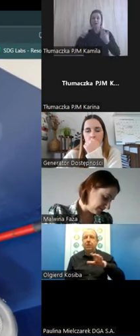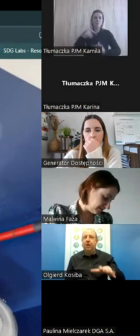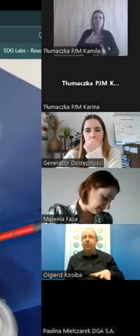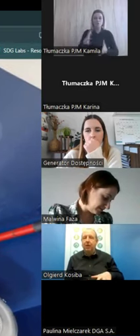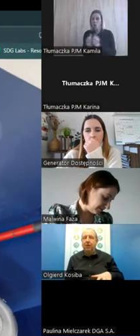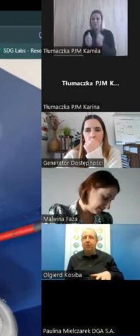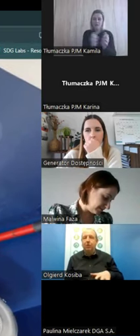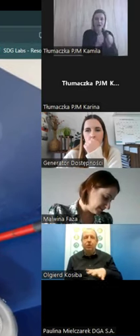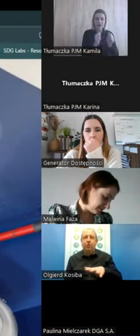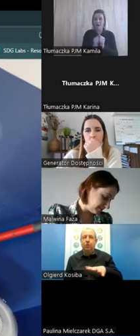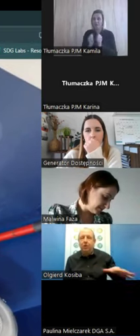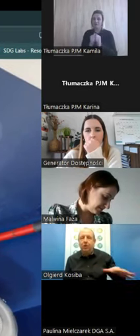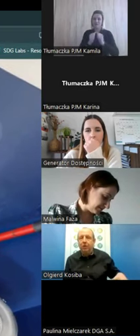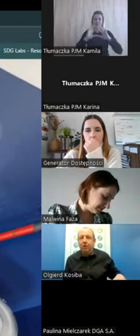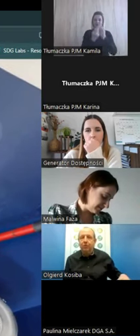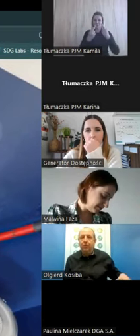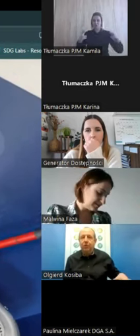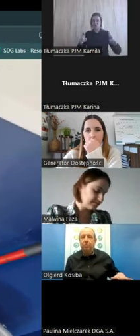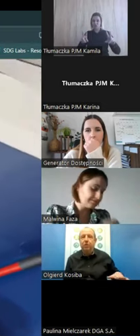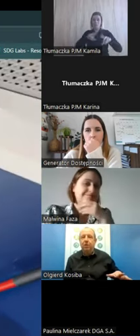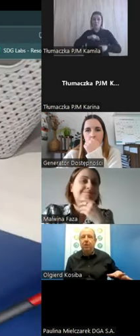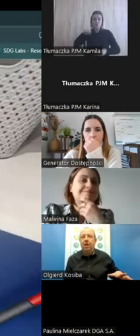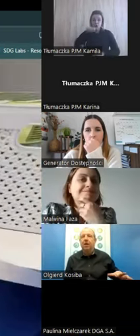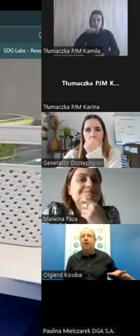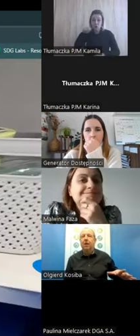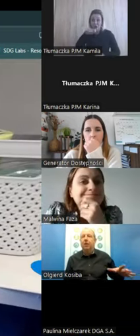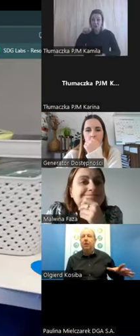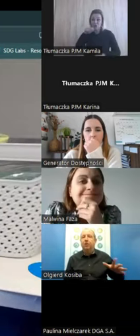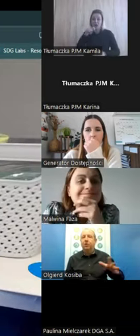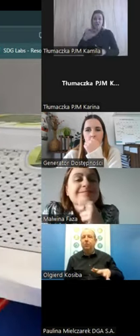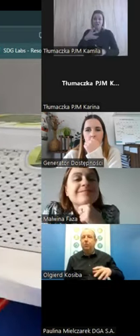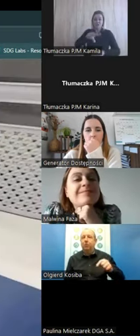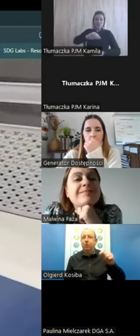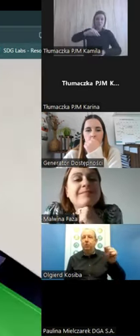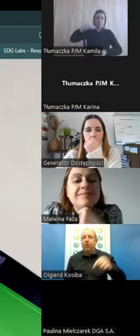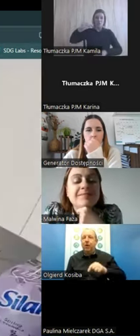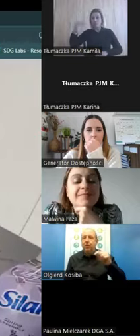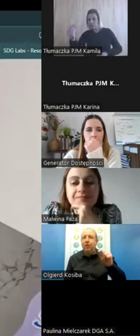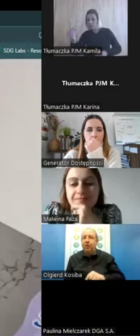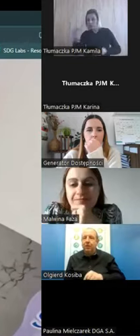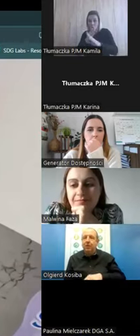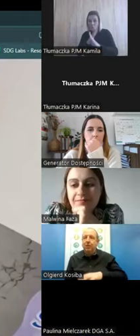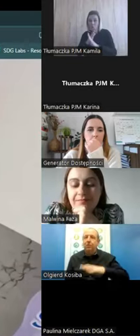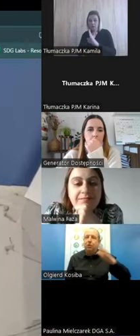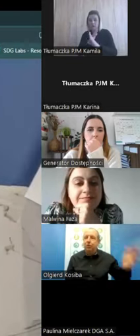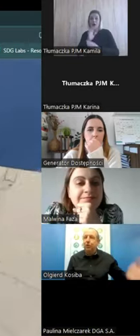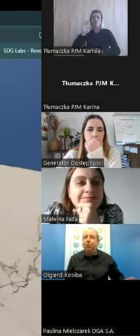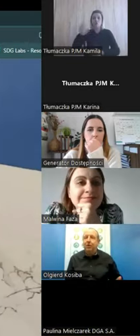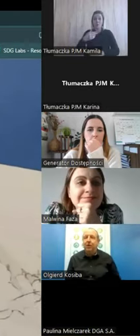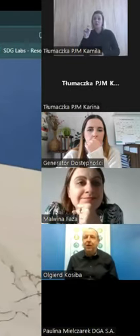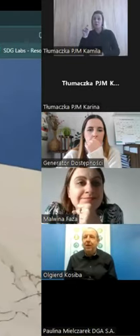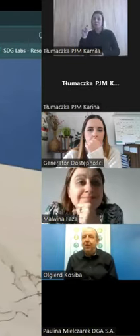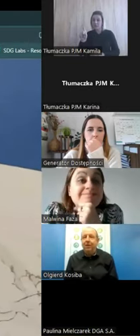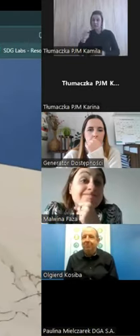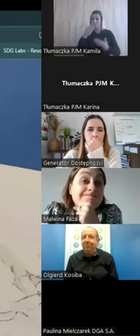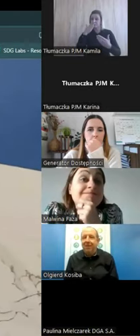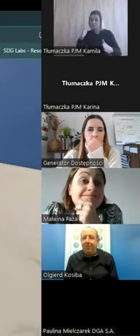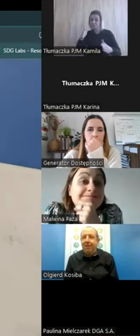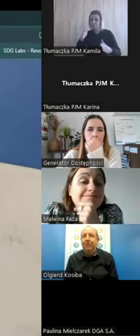wszystkie elementy. Może szczoteczka do zębów jest przykryta czymś. Może dopiero jak to nacisnę, to mi się odsłoni.